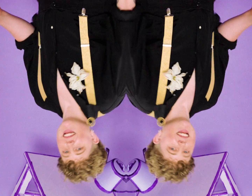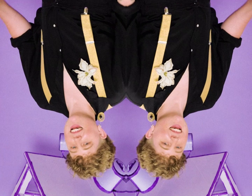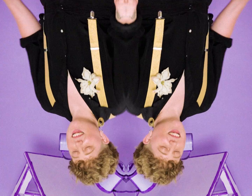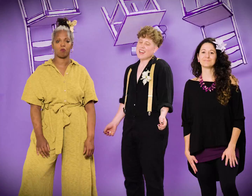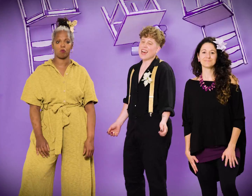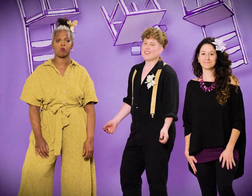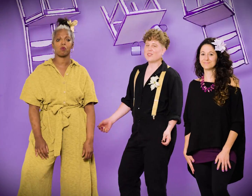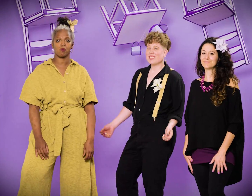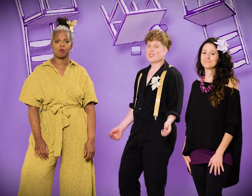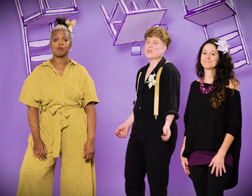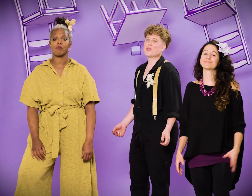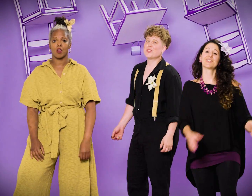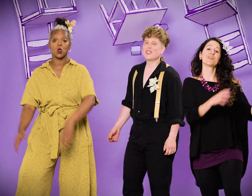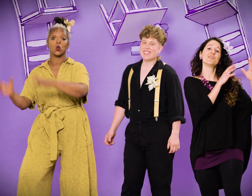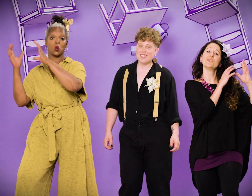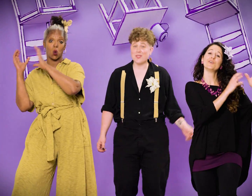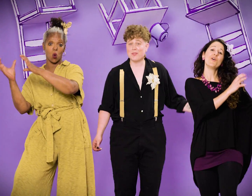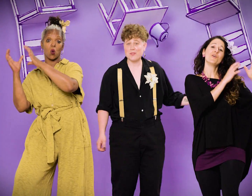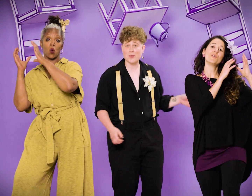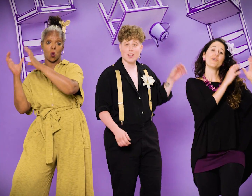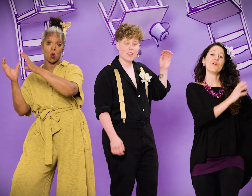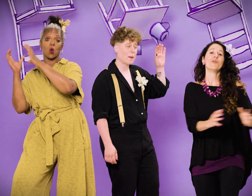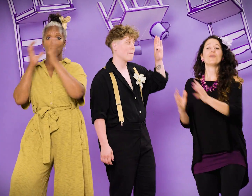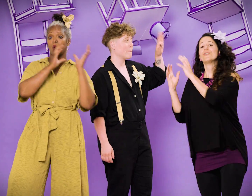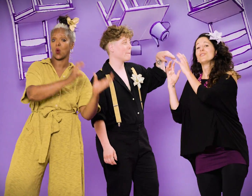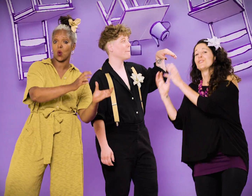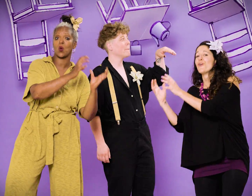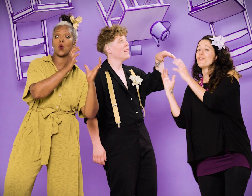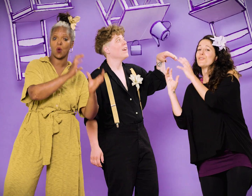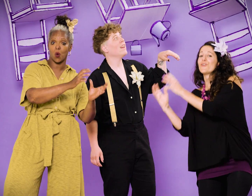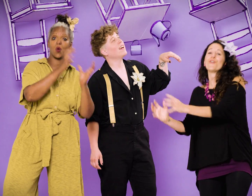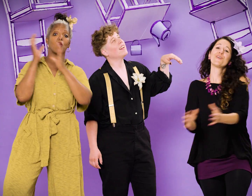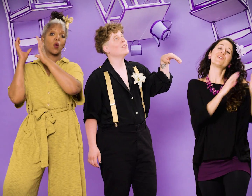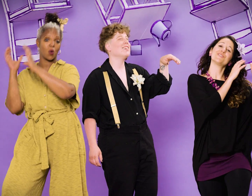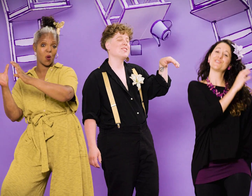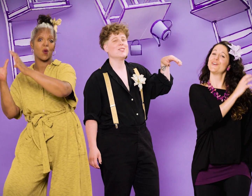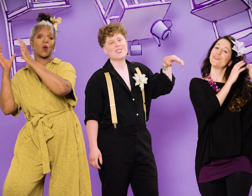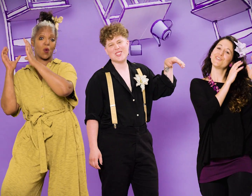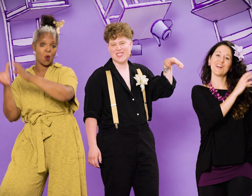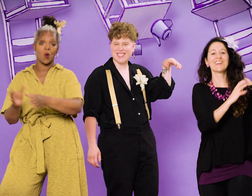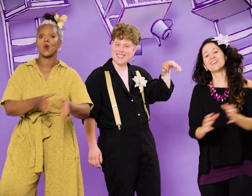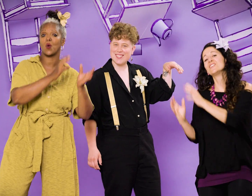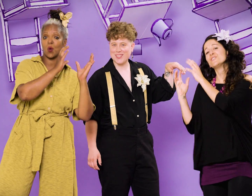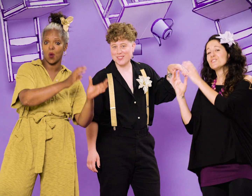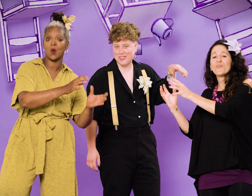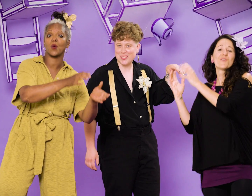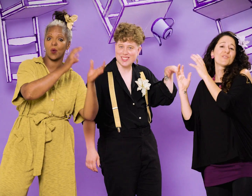La noix de coco est un fruit, la noix de coco est un fruit